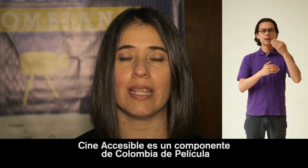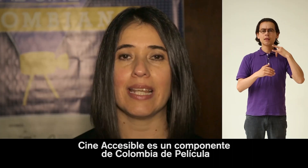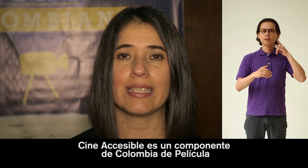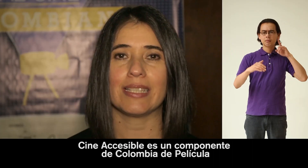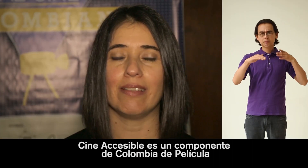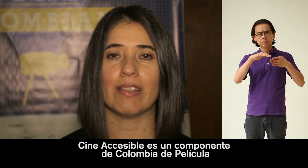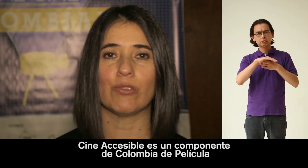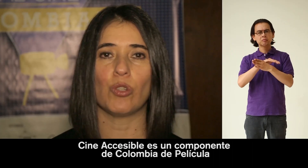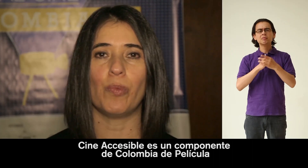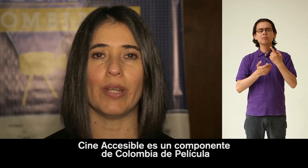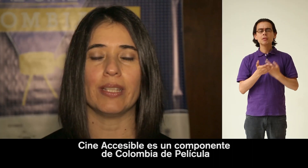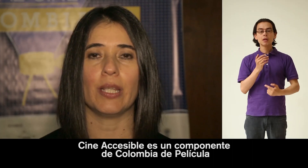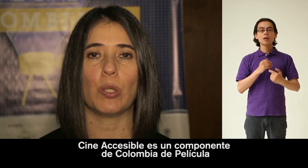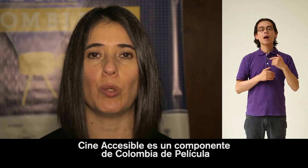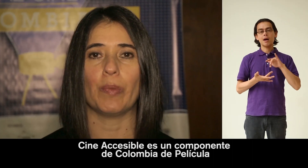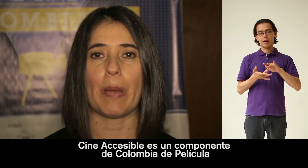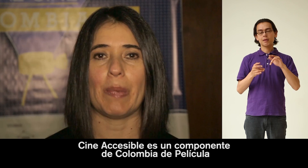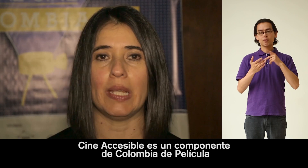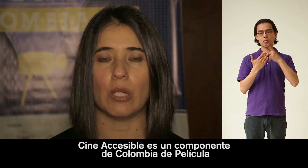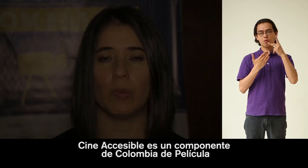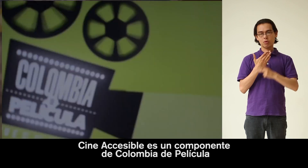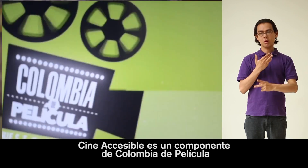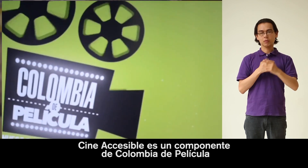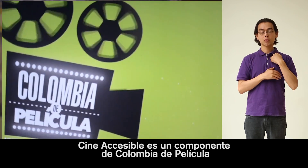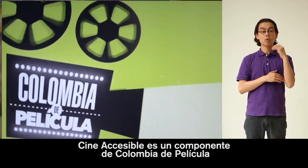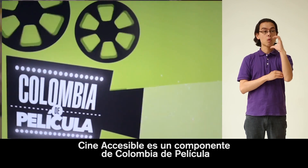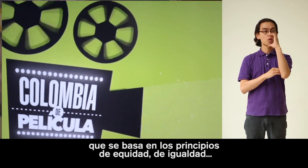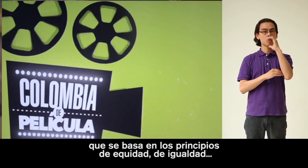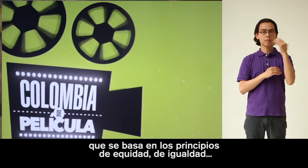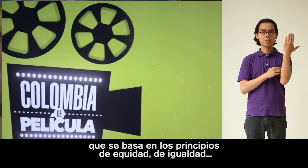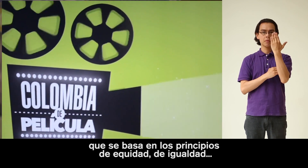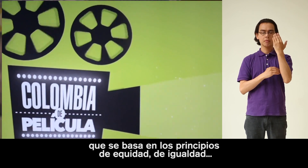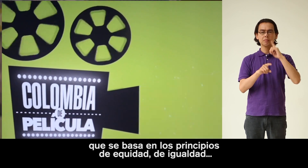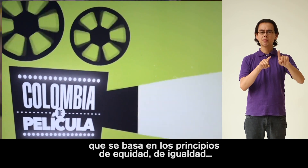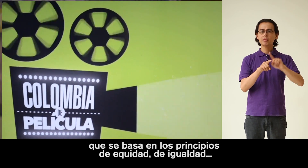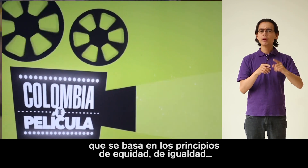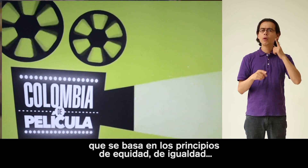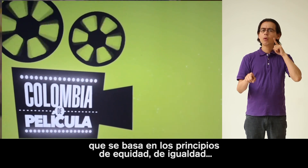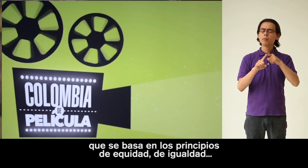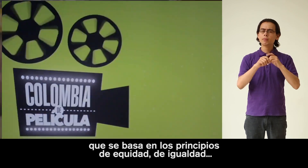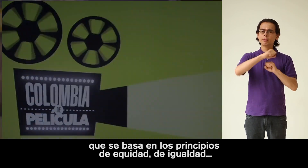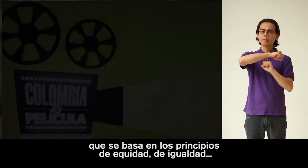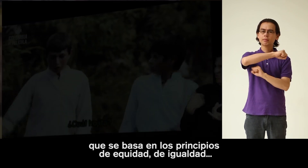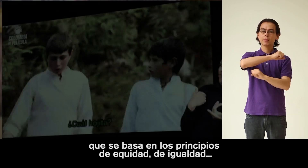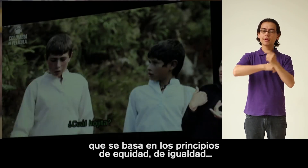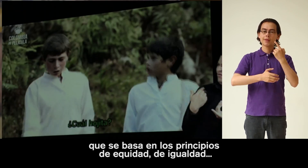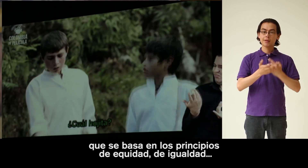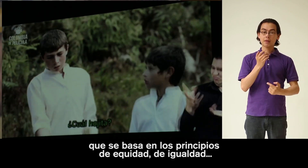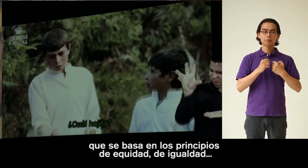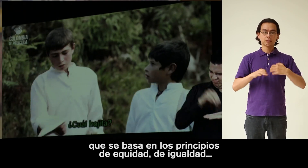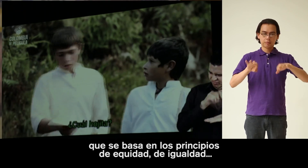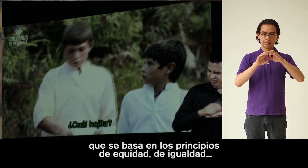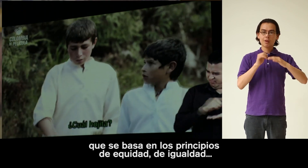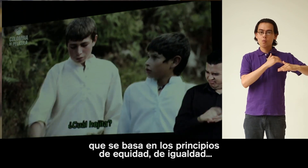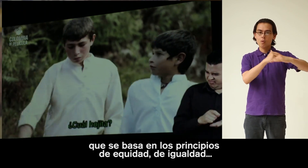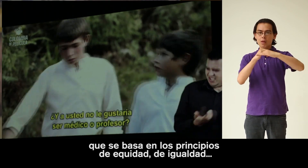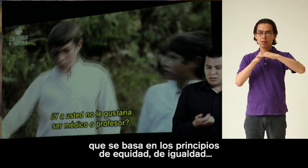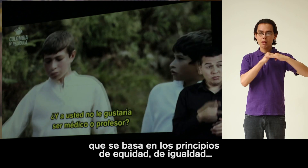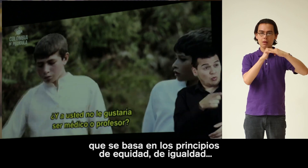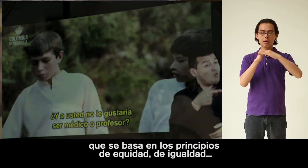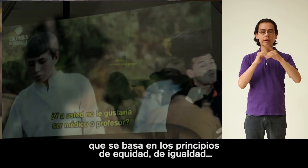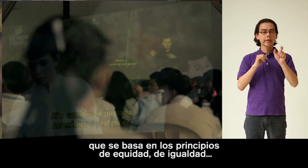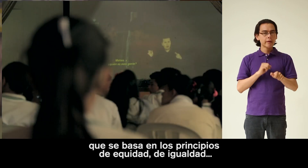Cine accesible es un componente de Colombia de película que se basa en los principios de